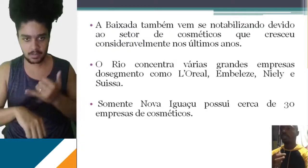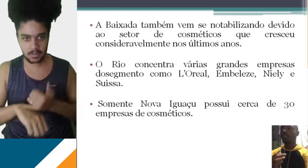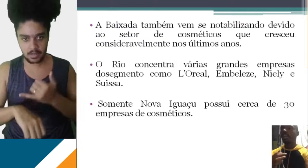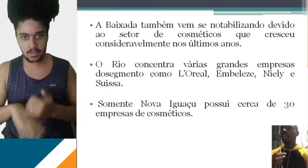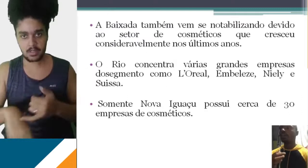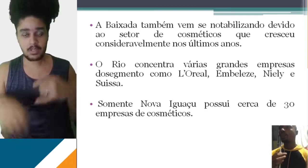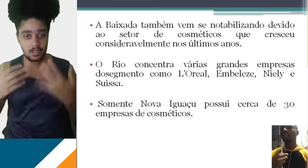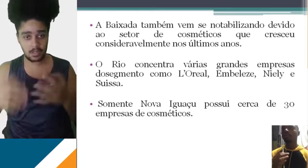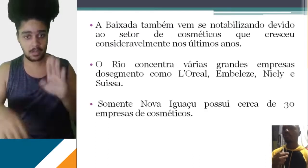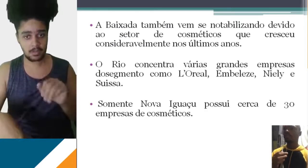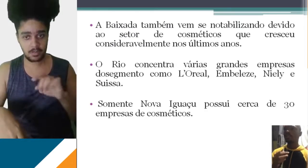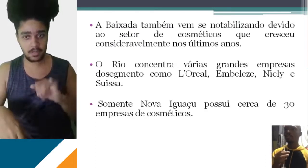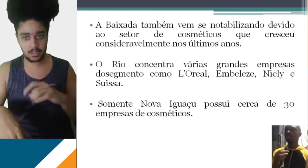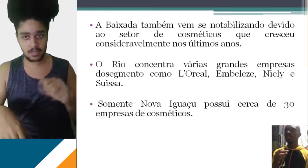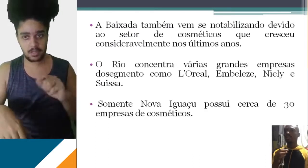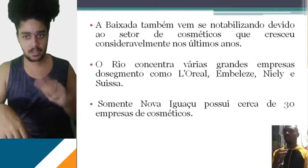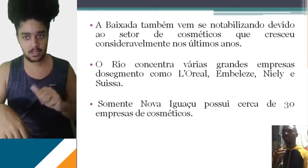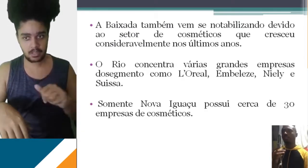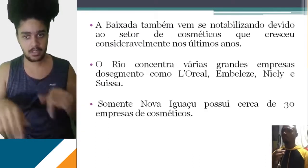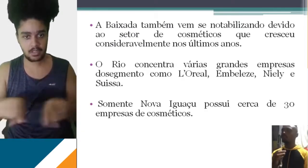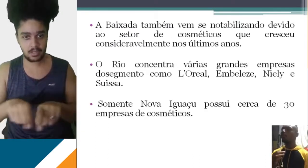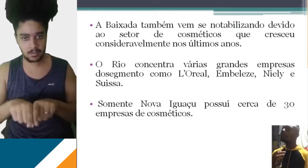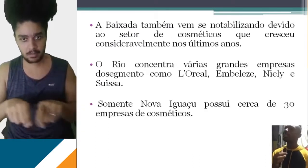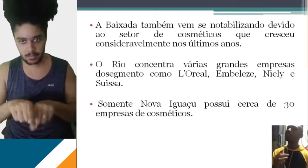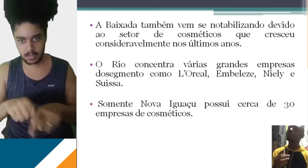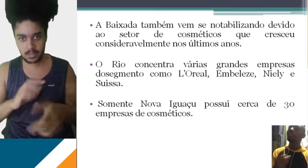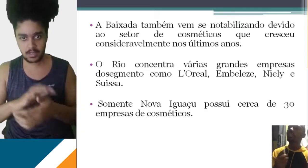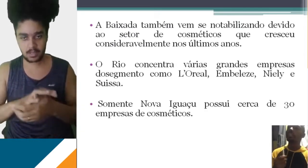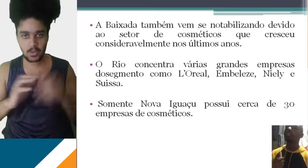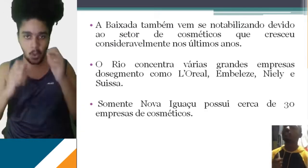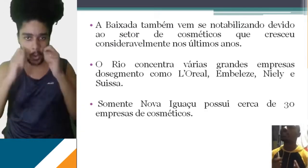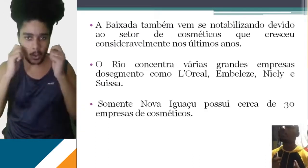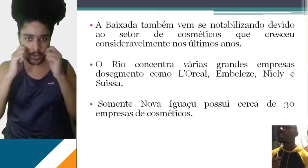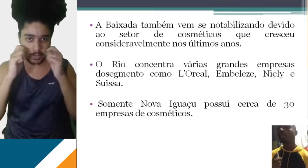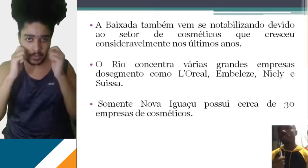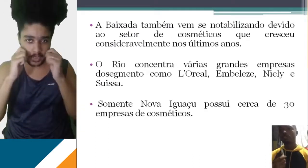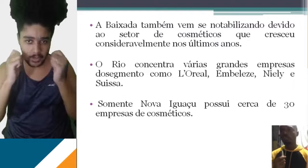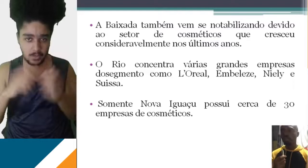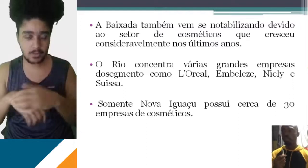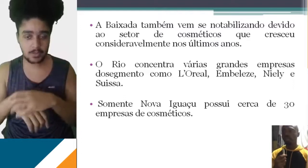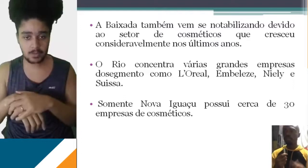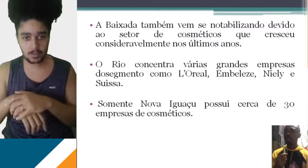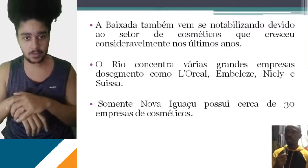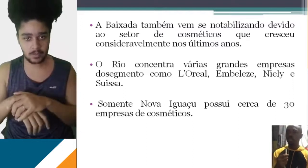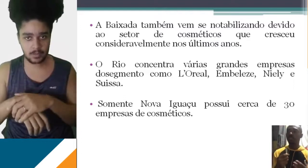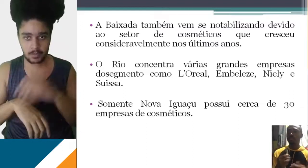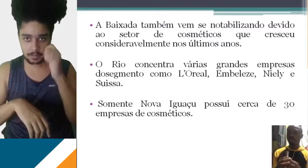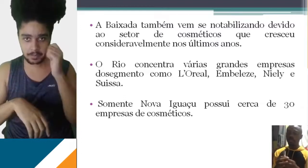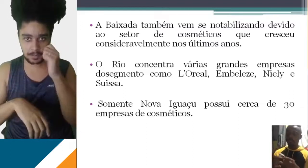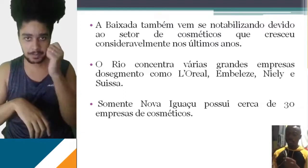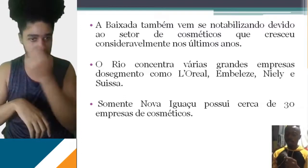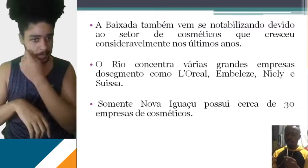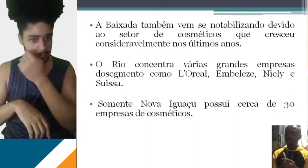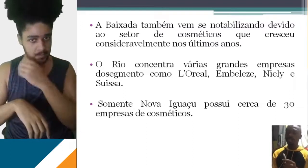metalurgia. Então, a Baixada também vem se notabilizando devido ao setor de comércio, que cresceu consideravelmente aos últimos anos. E Rio de Janeiro vai